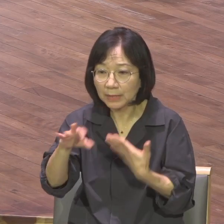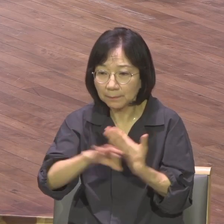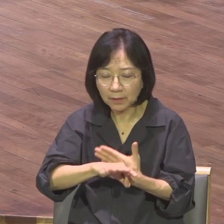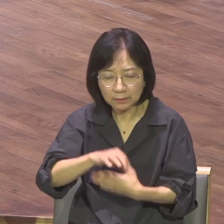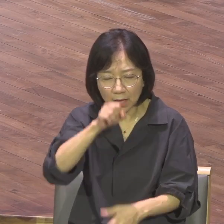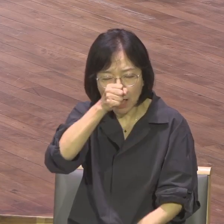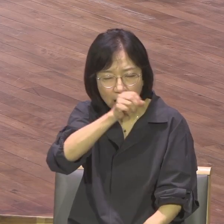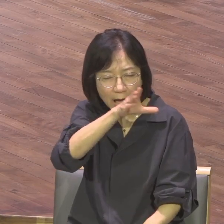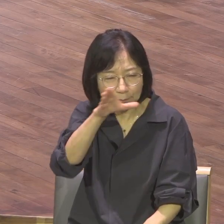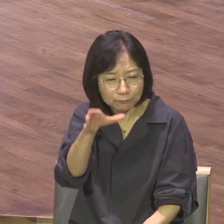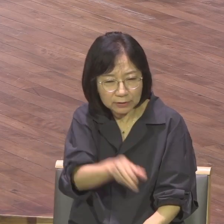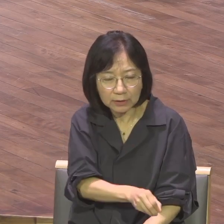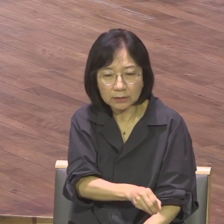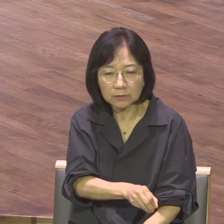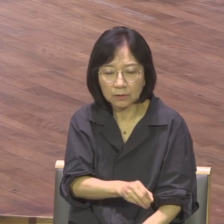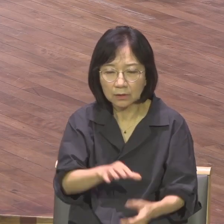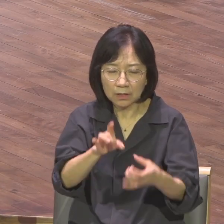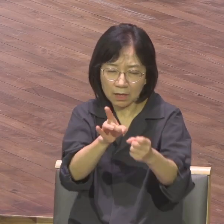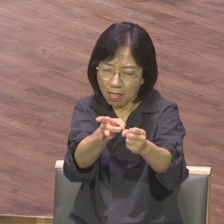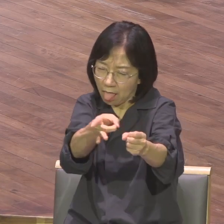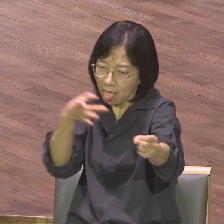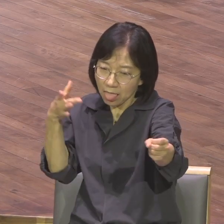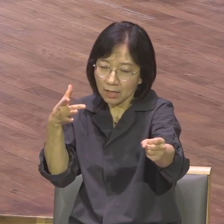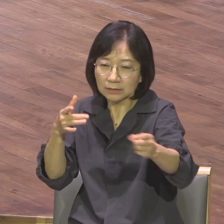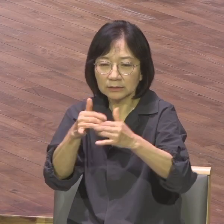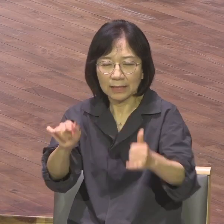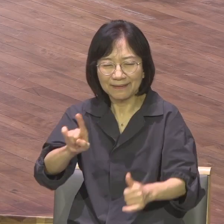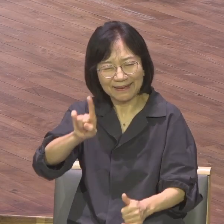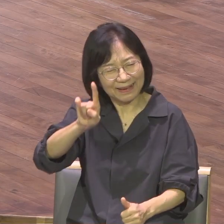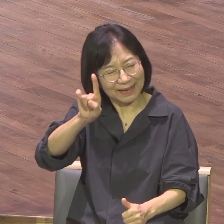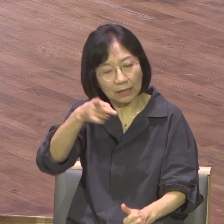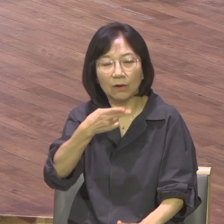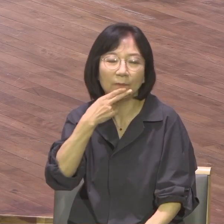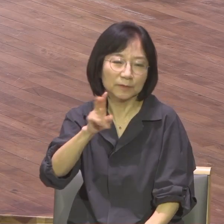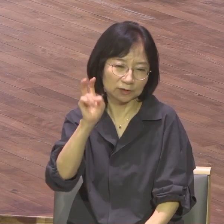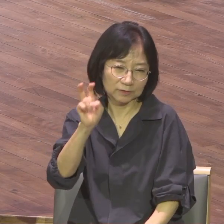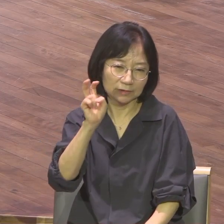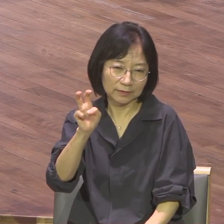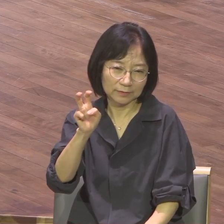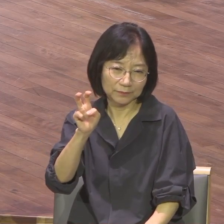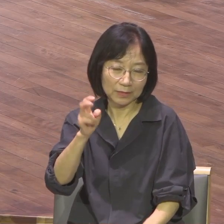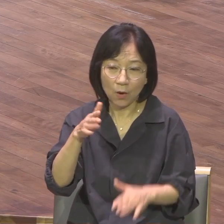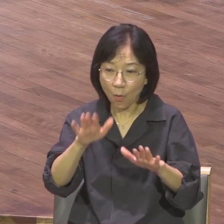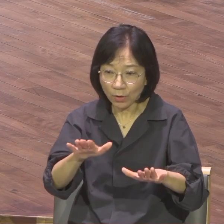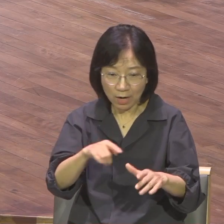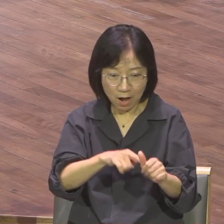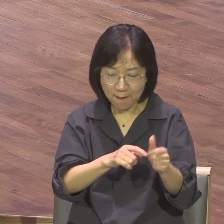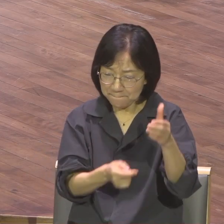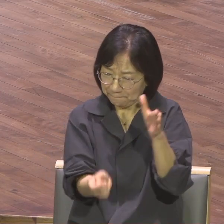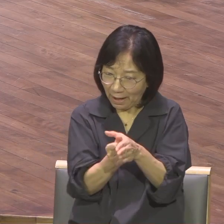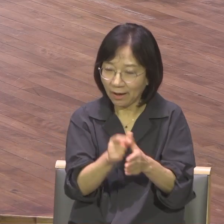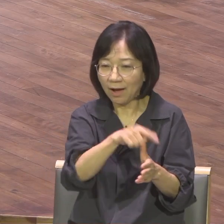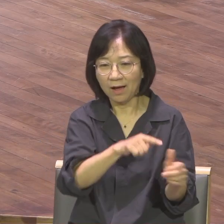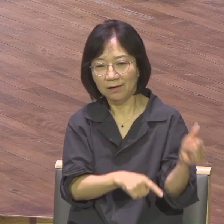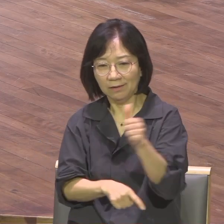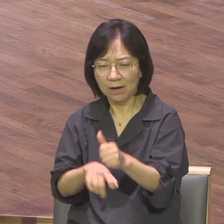보고 혼자 독학한 거라니까요 그렇게 해서 본인이 드디어 올림픽이 나온 거예요 그러면 10년, 20년 뒤에